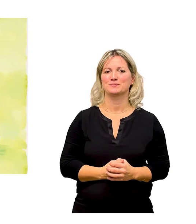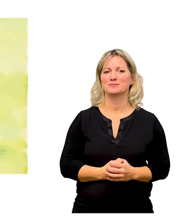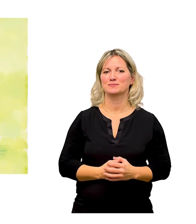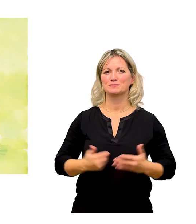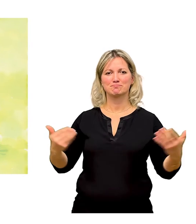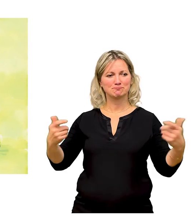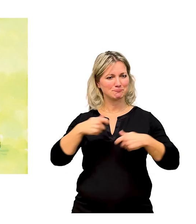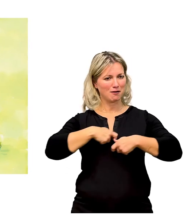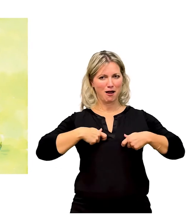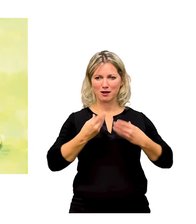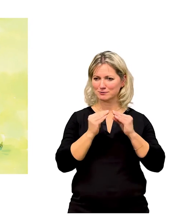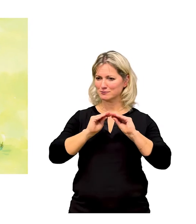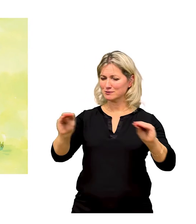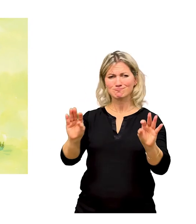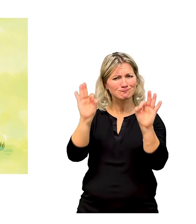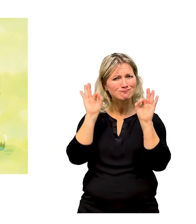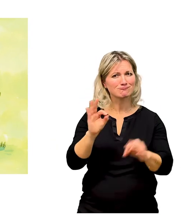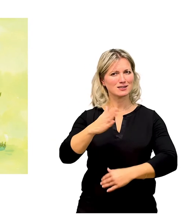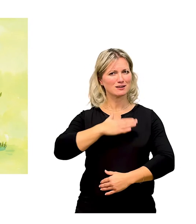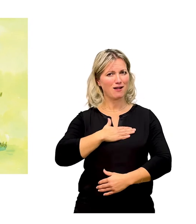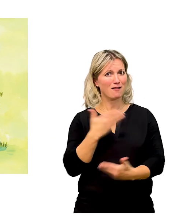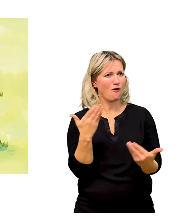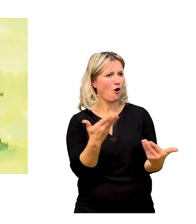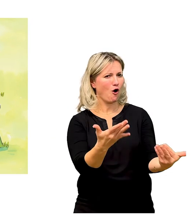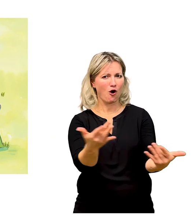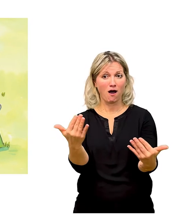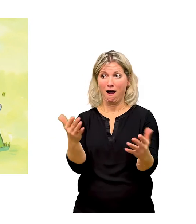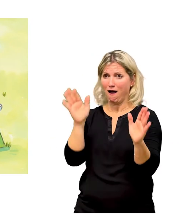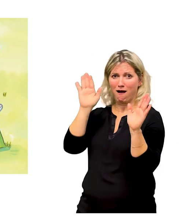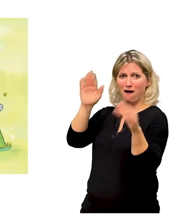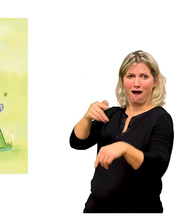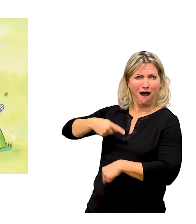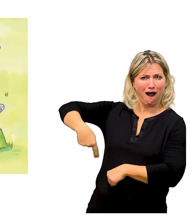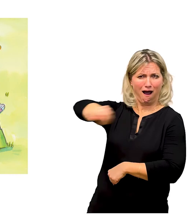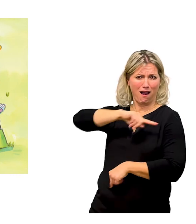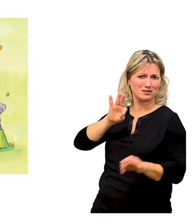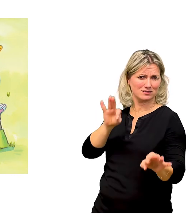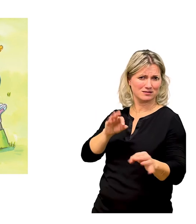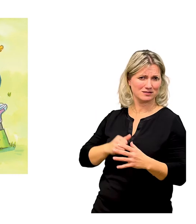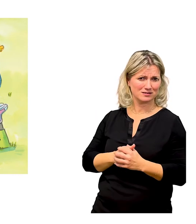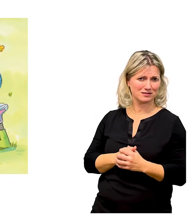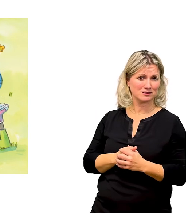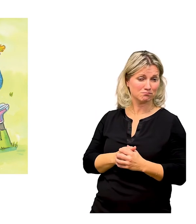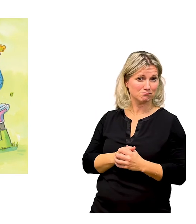Und? Gefällt euch irgendwas besonders gut? fragt Alex. Alles natürlich, sagt Linda.